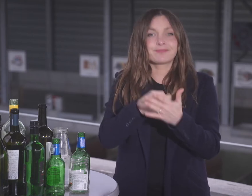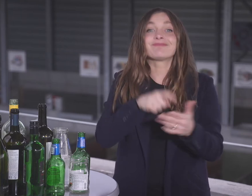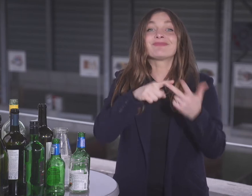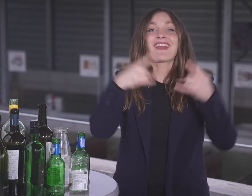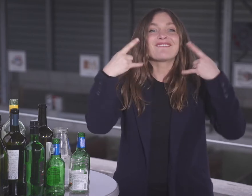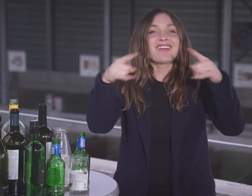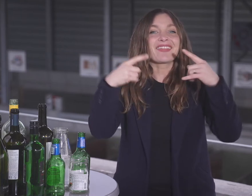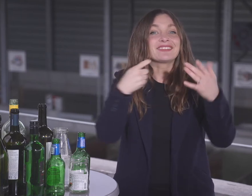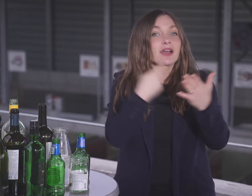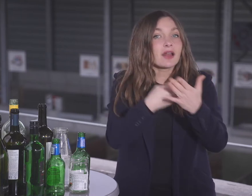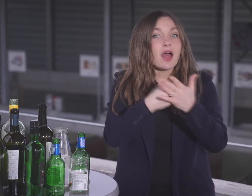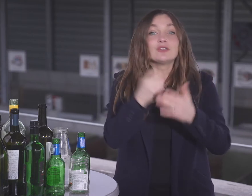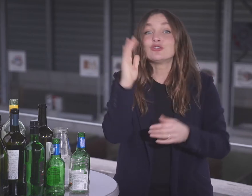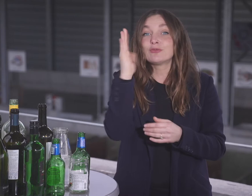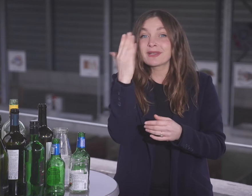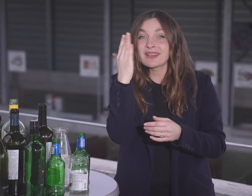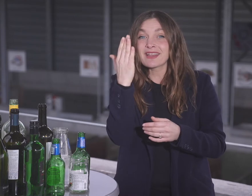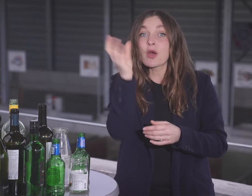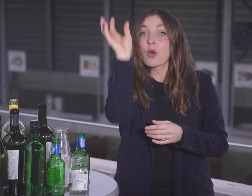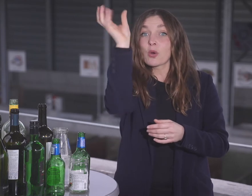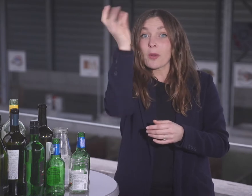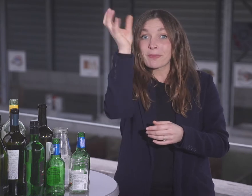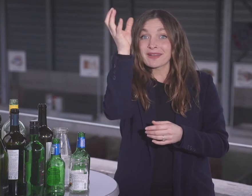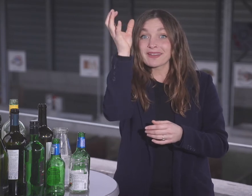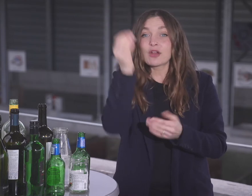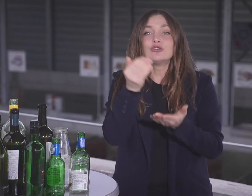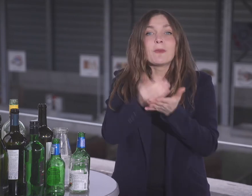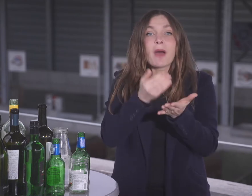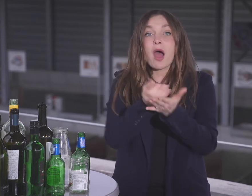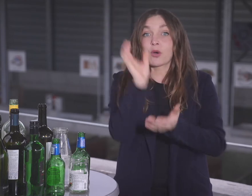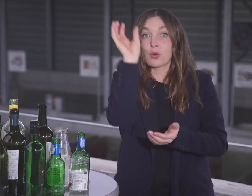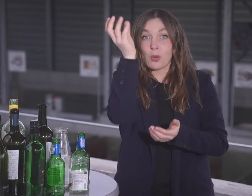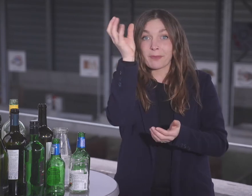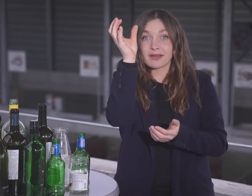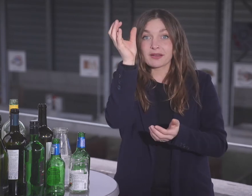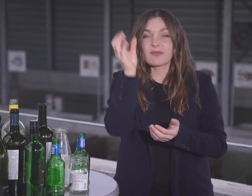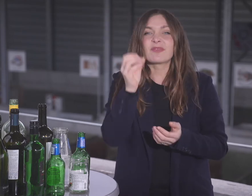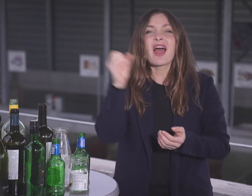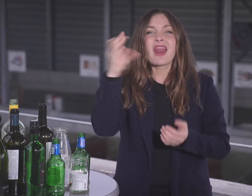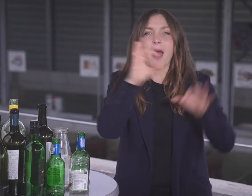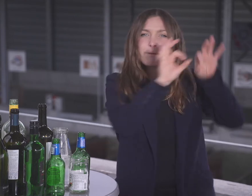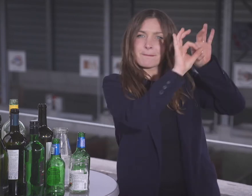Fenster- und Spiegelglas, Energiesparlampen, Glühbirnen,